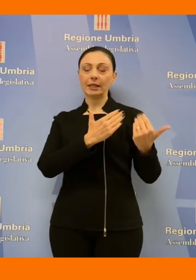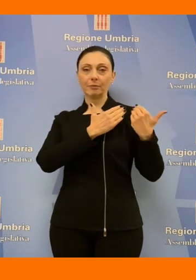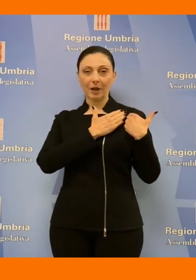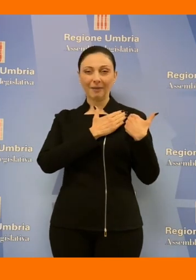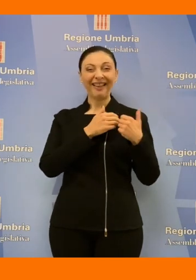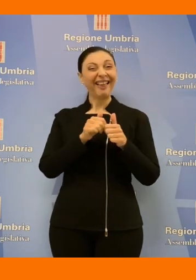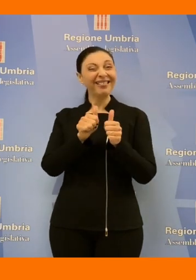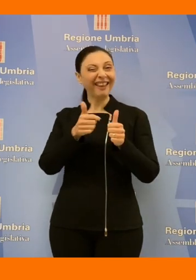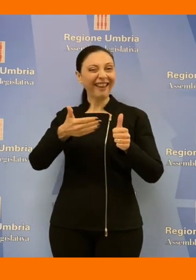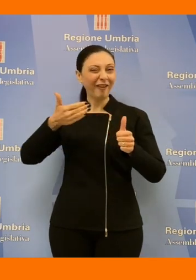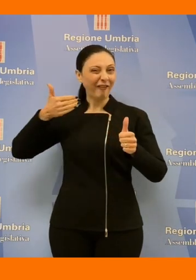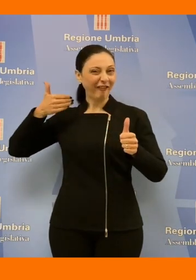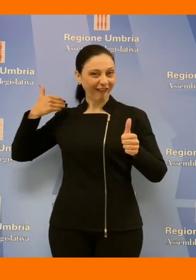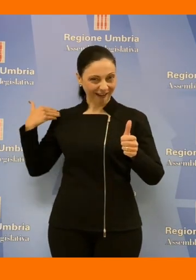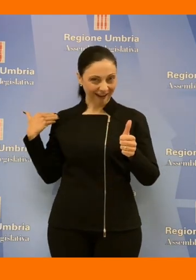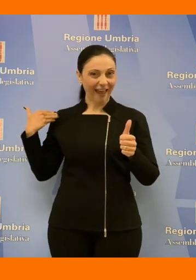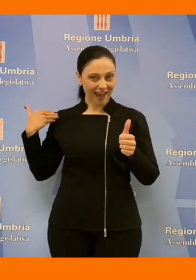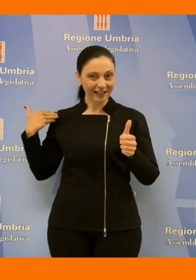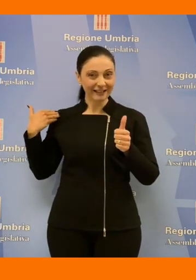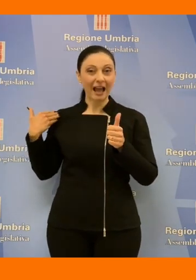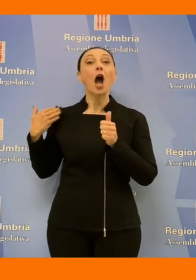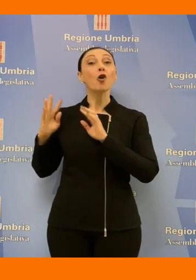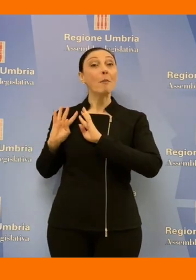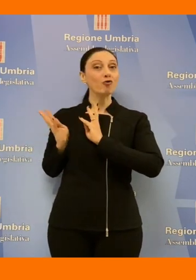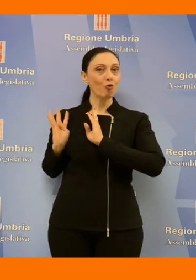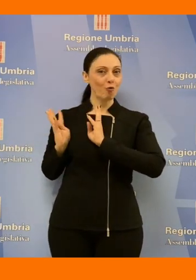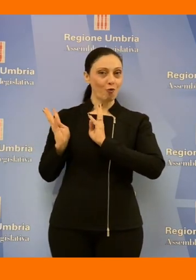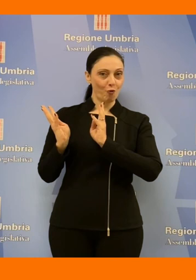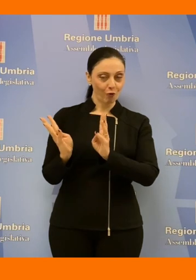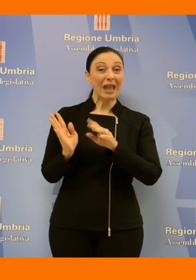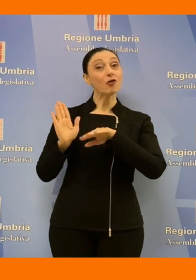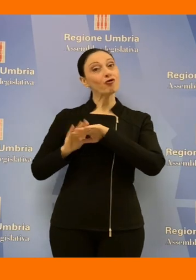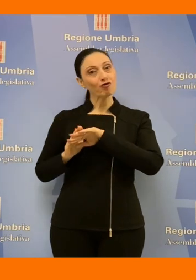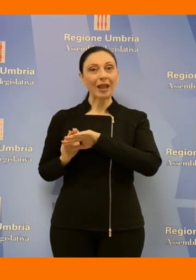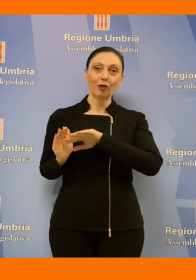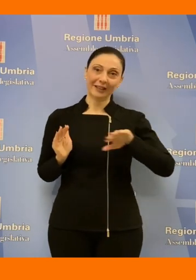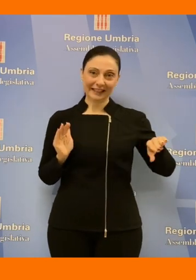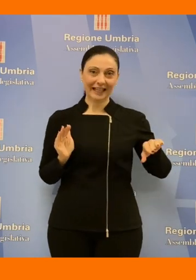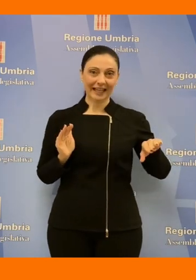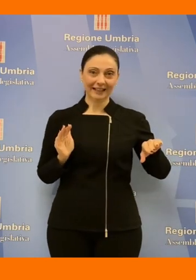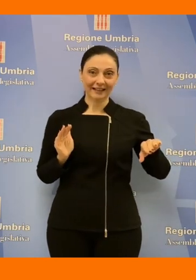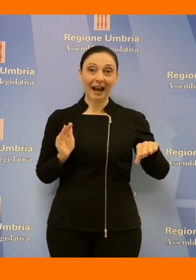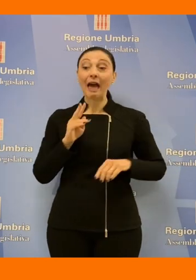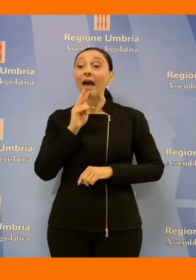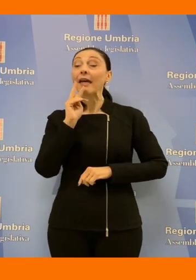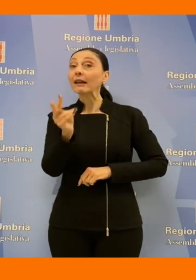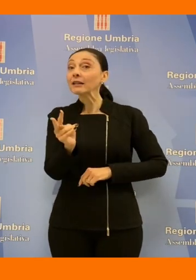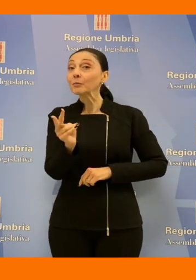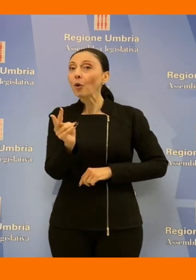differenza di quanto avevano fatto le precedenti giunte regionali di centro-sinistra diamo una risposta a lungo attesa dei